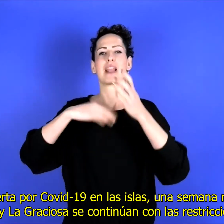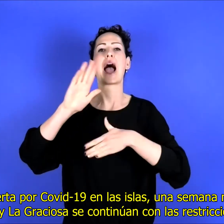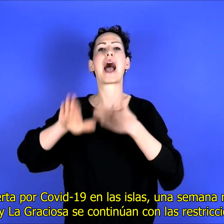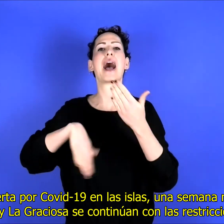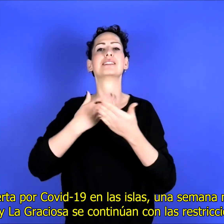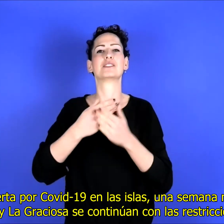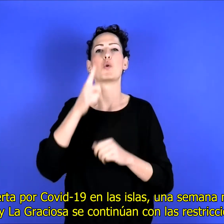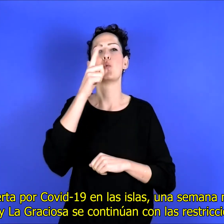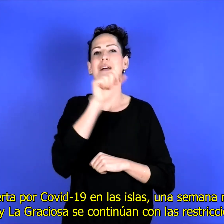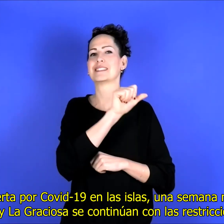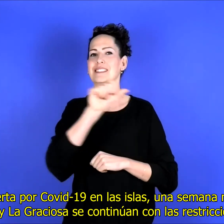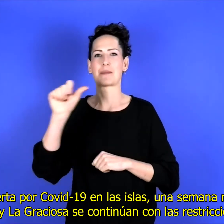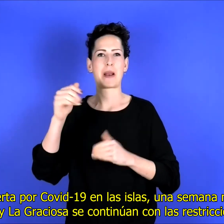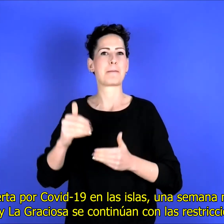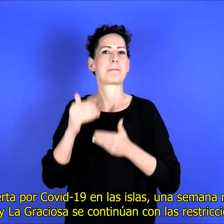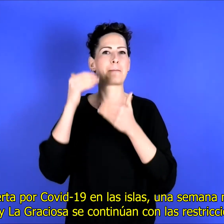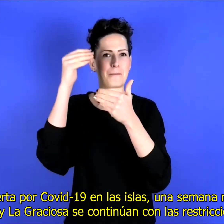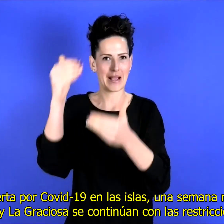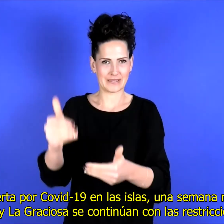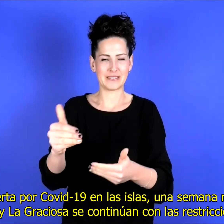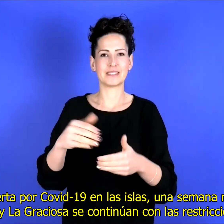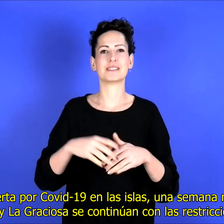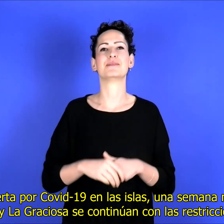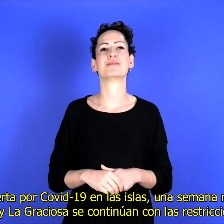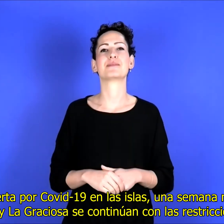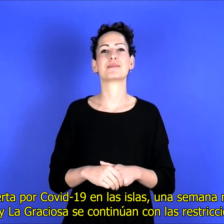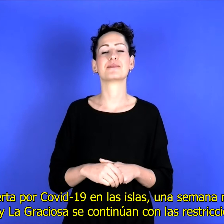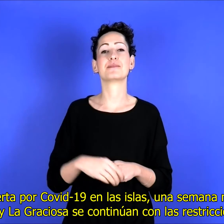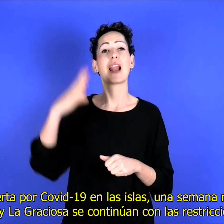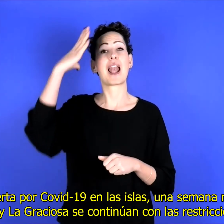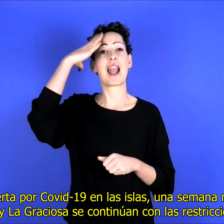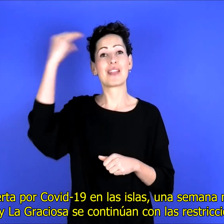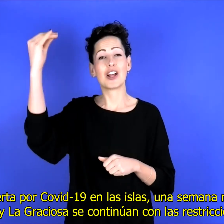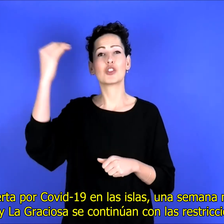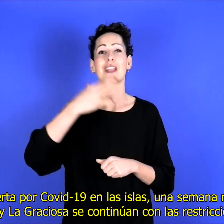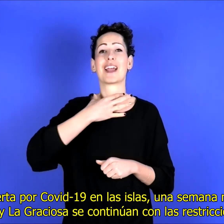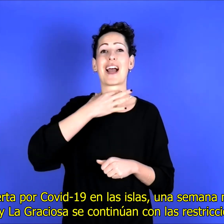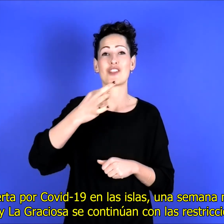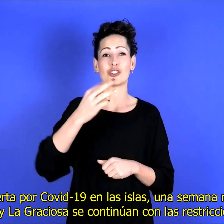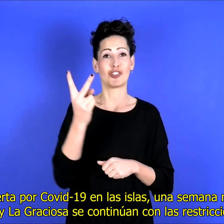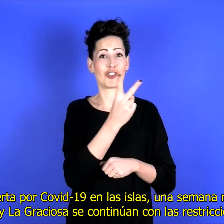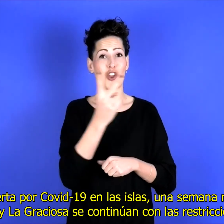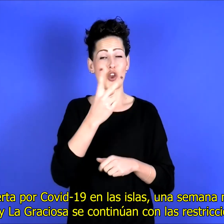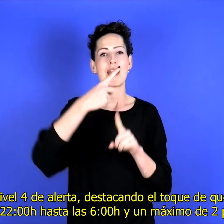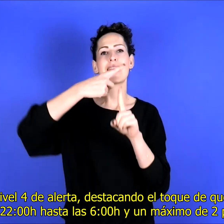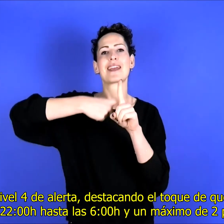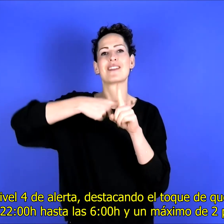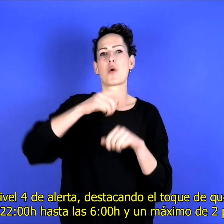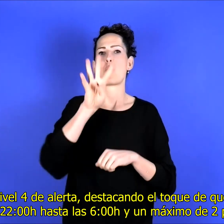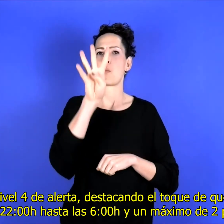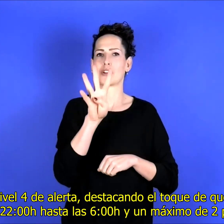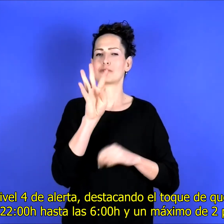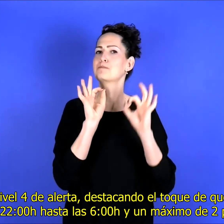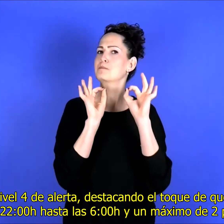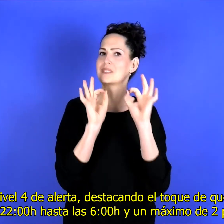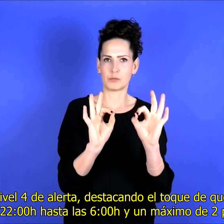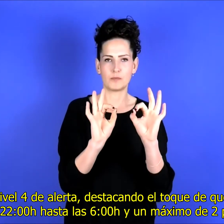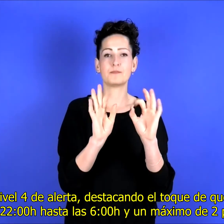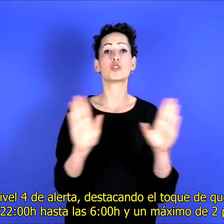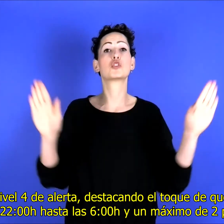por COVID-19 en las islas una semana más. El Lanzarote y La Graciosa se continúa con